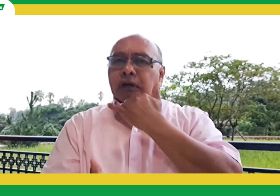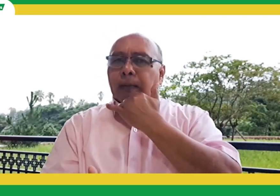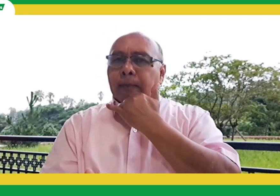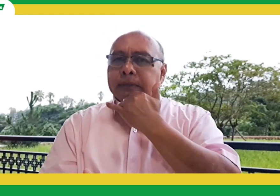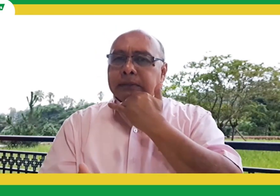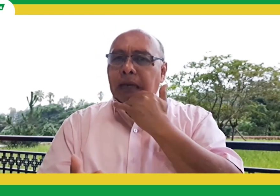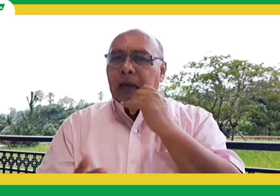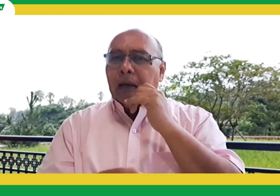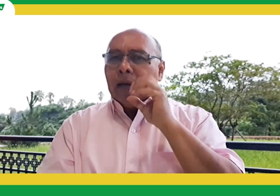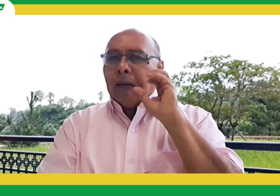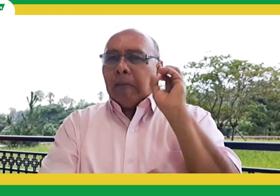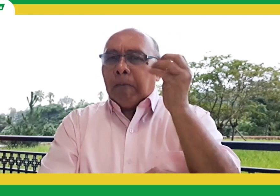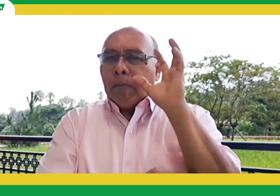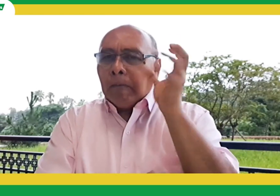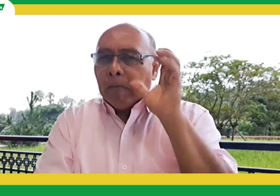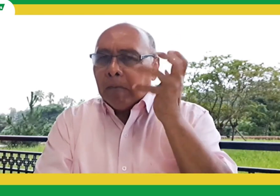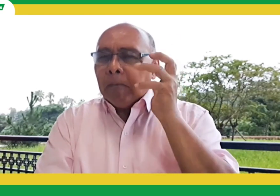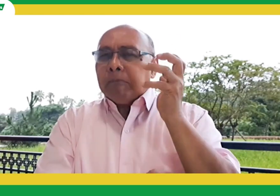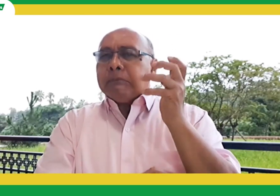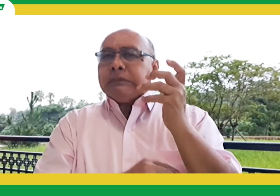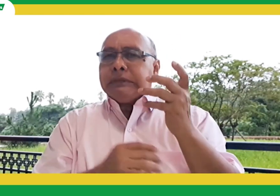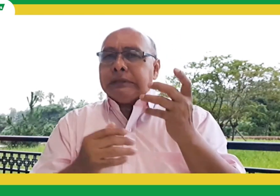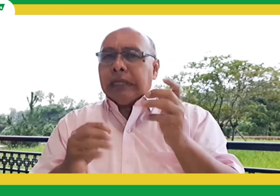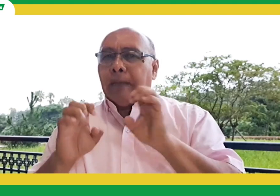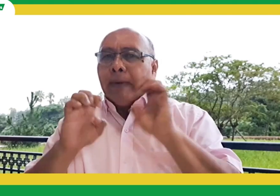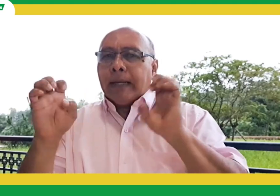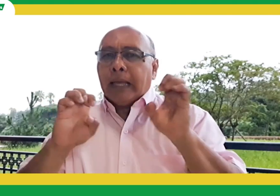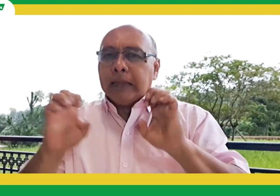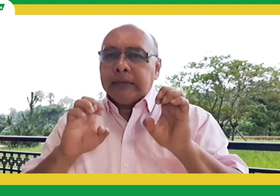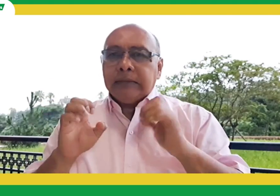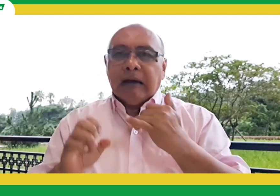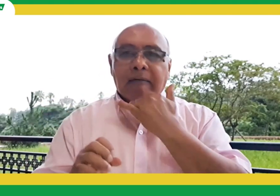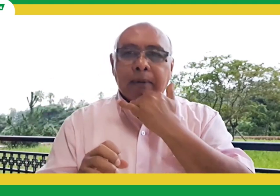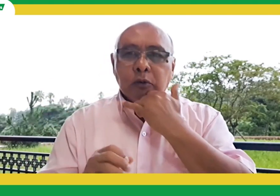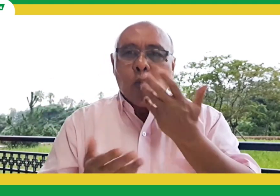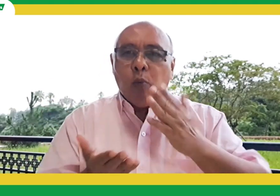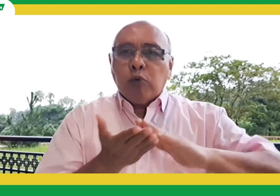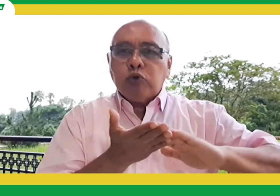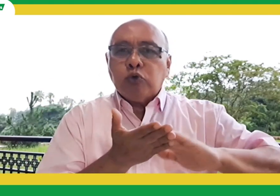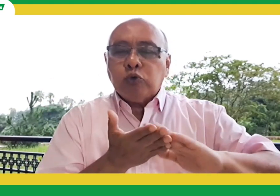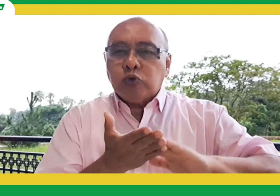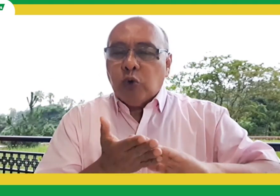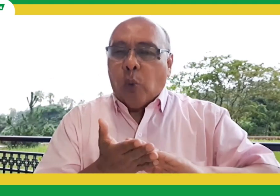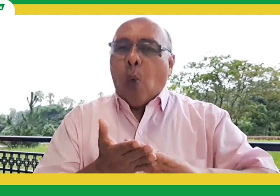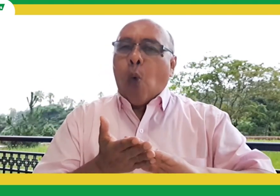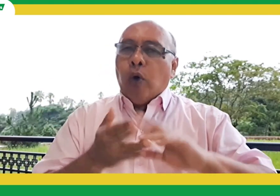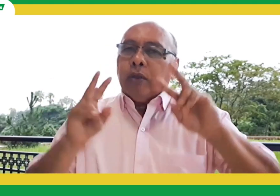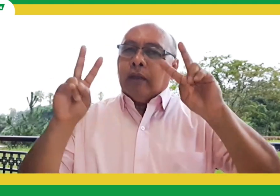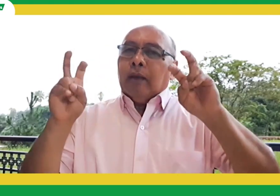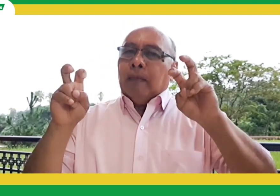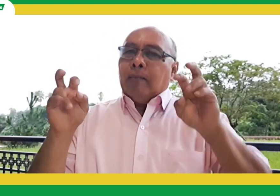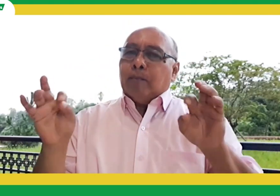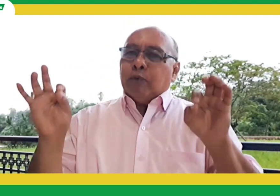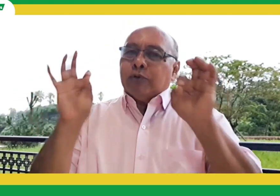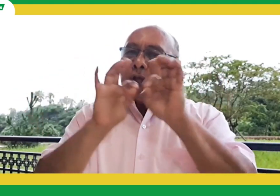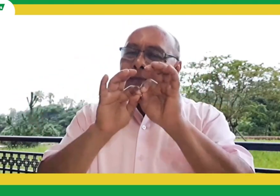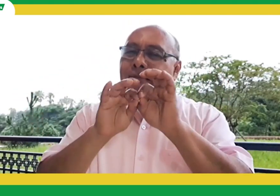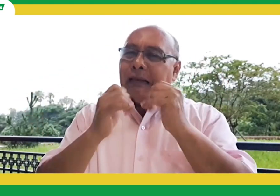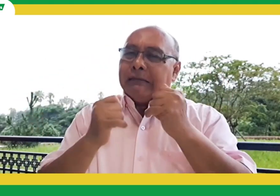alertas, las crisis, los organismos de emergencia y cómo dar solución a estas condiciones? Muchos de estos